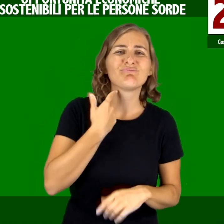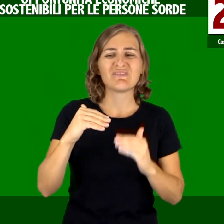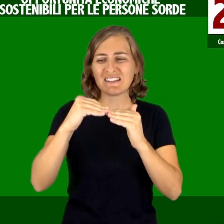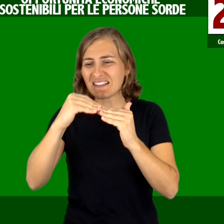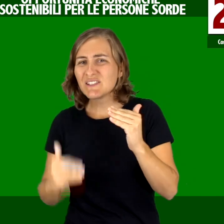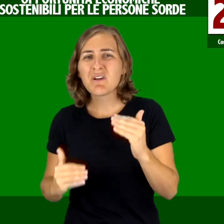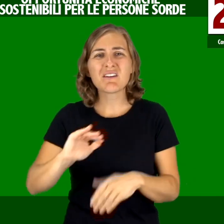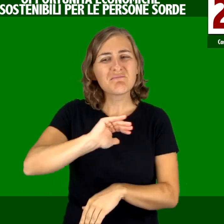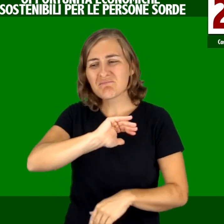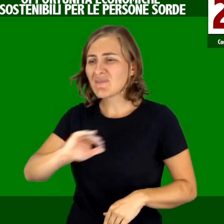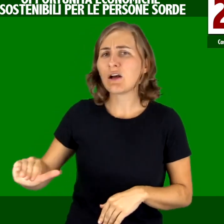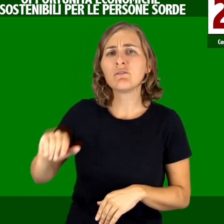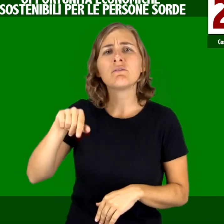disuguaglianze e marginalità.